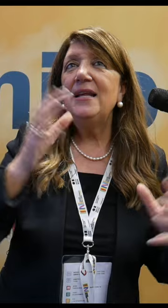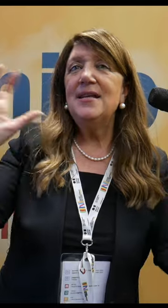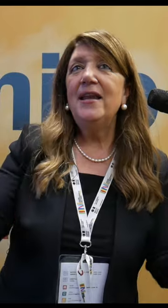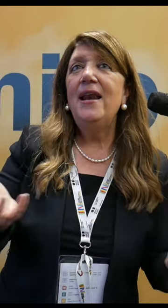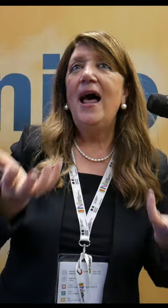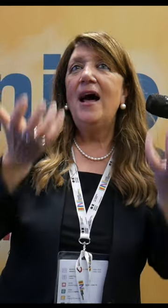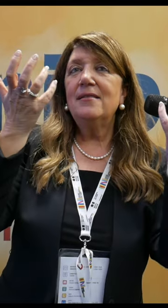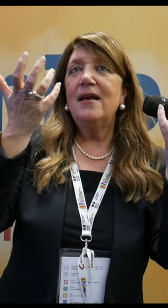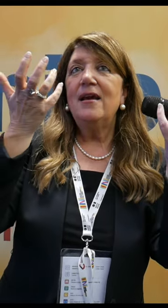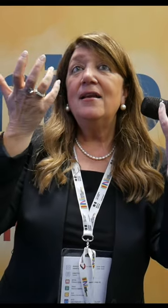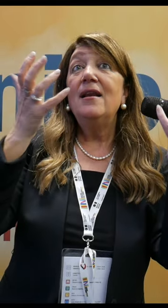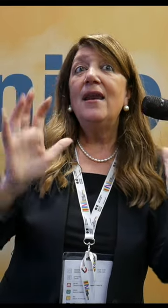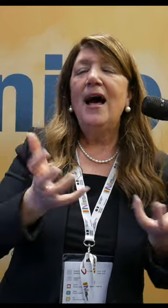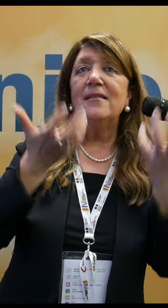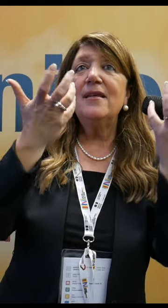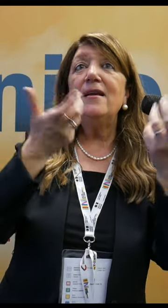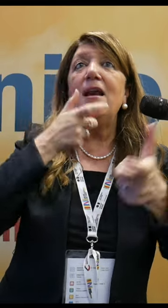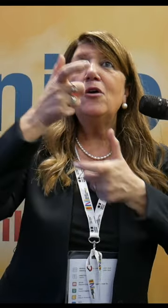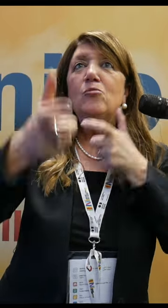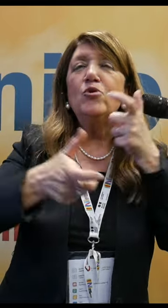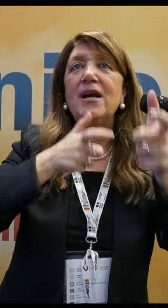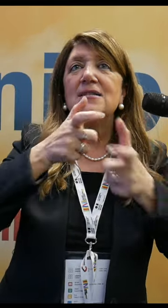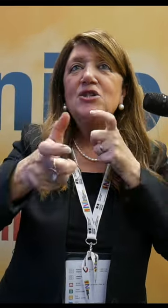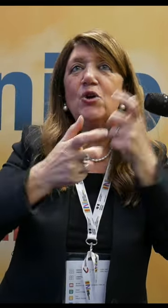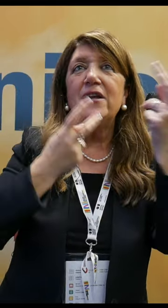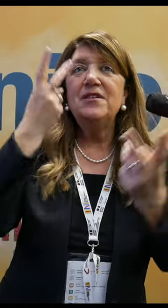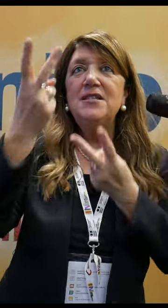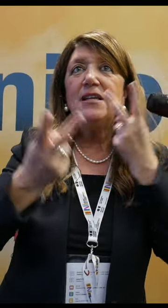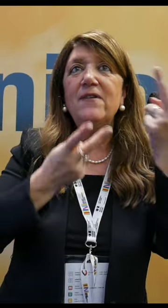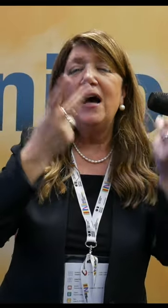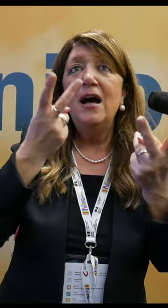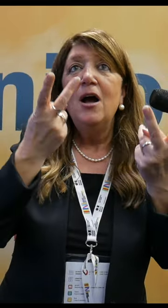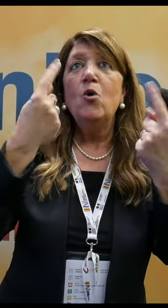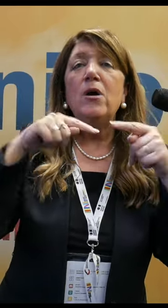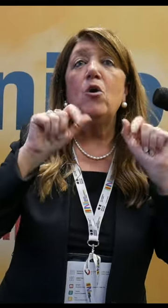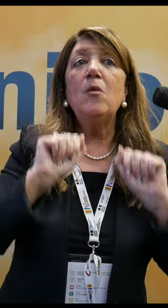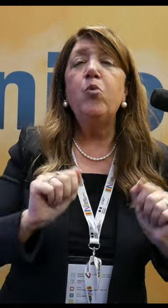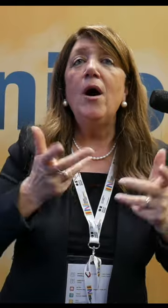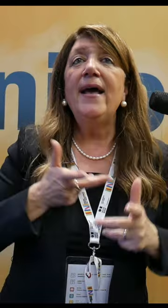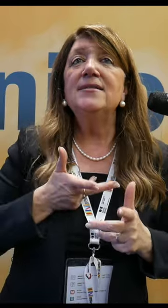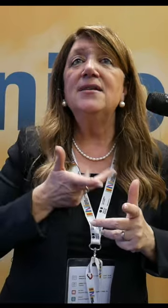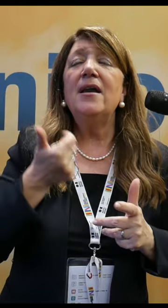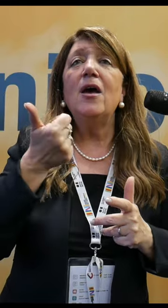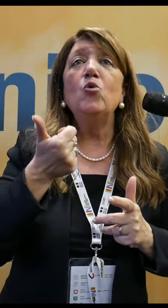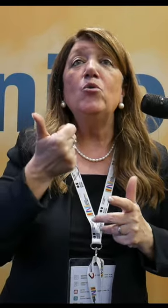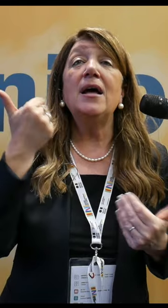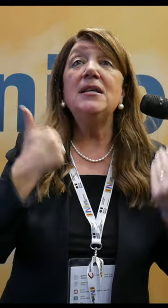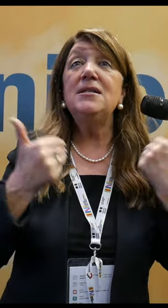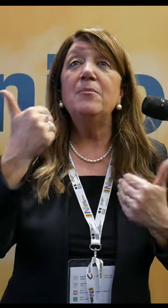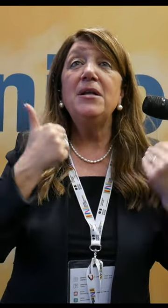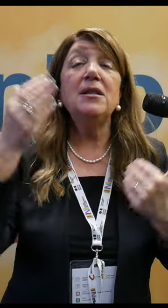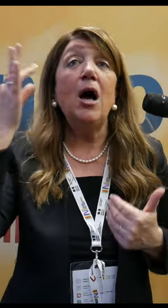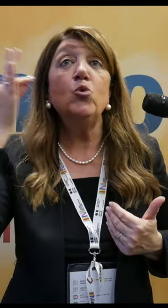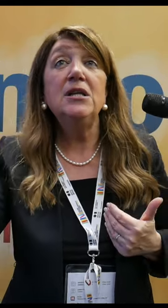bellezza nell'arte, l'arte nella comunicazione visiva, quello che può essere una